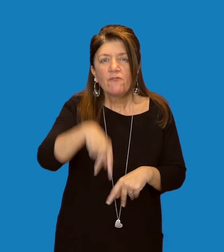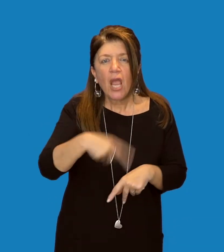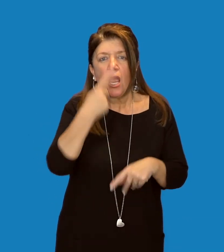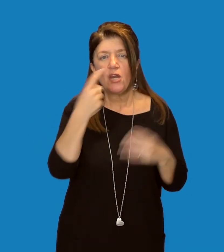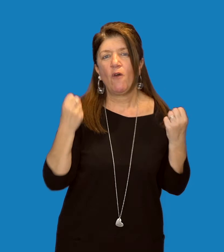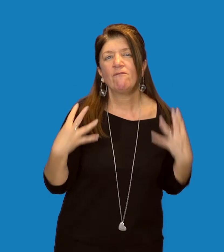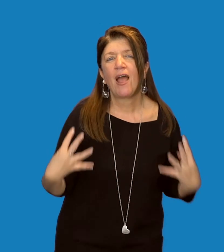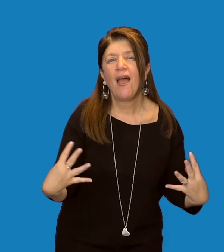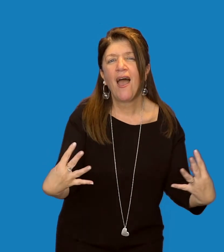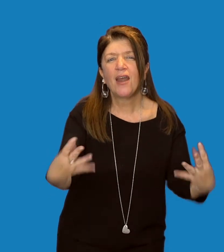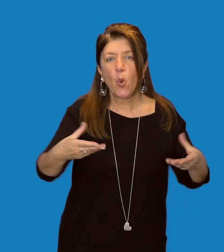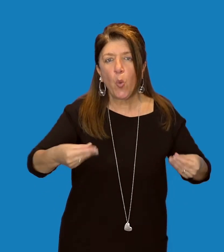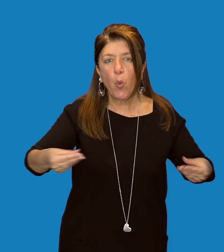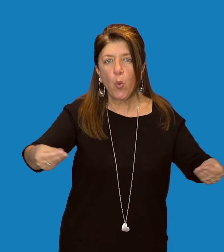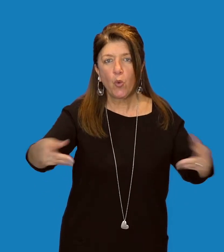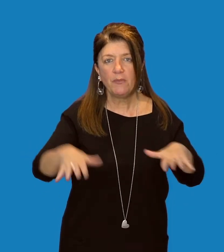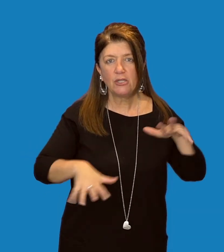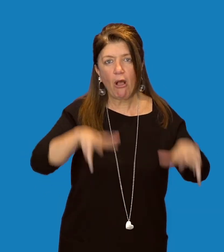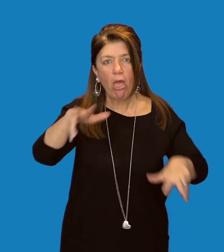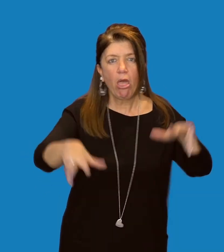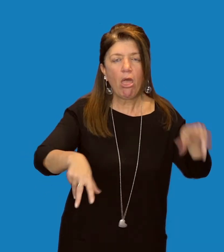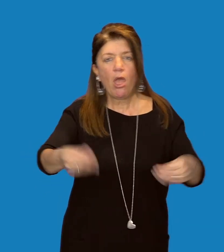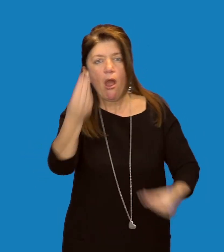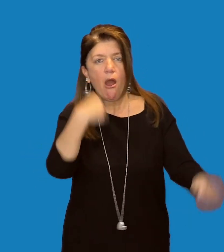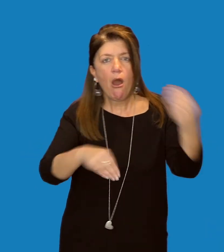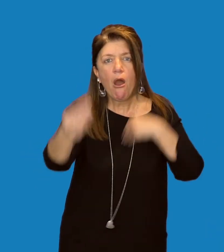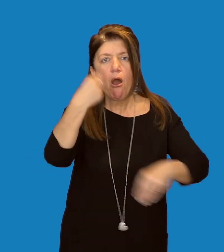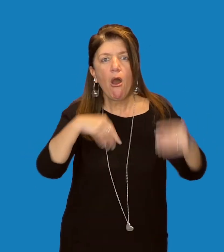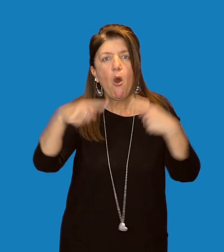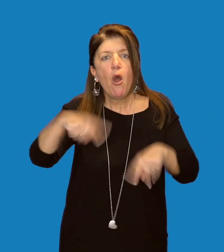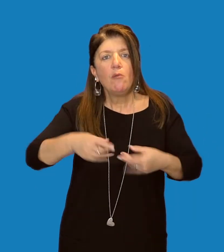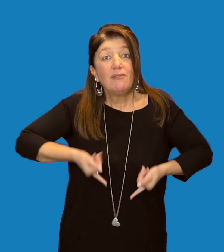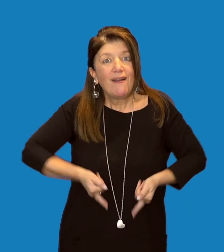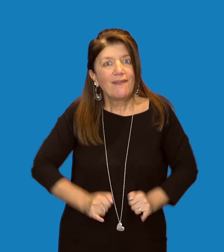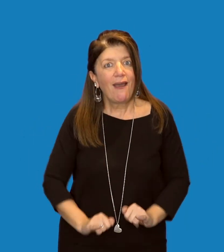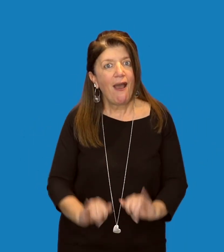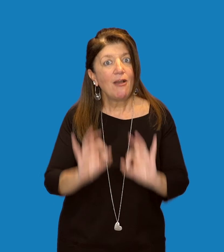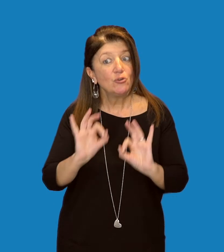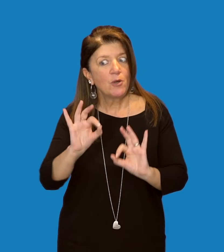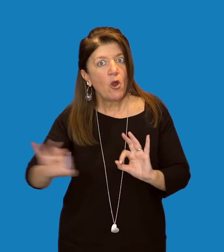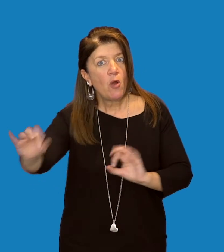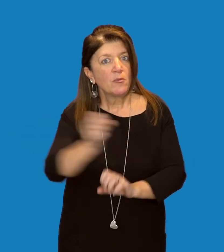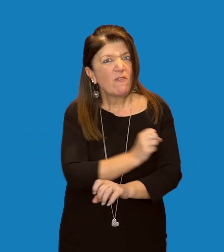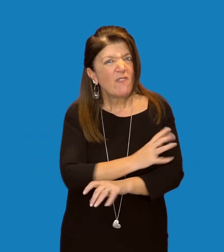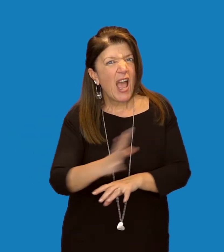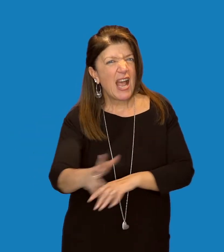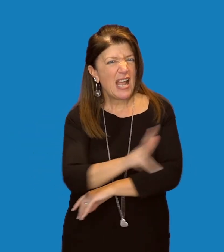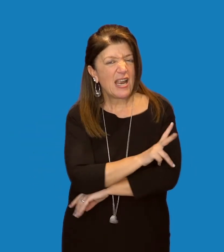Costruisce il suo nido in conche poco profonde nel terreno imbottite di vegetali. È diverso dal chiurlo